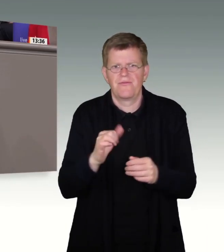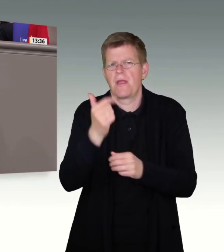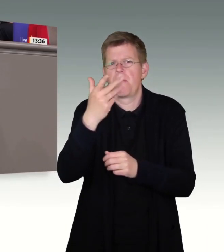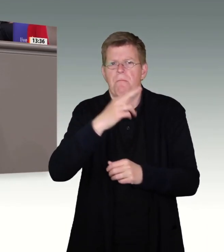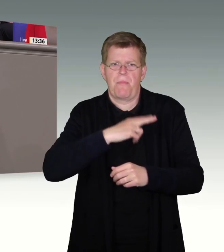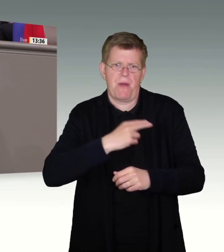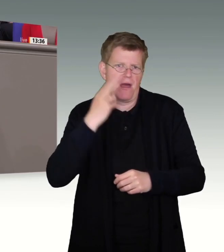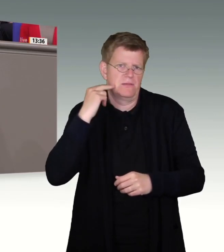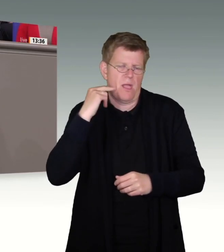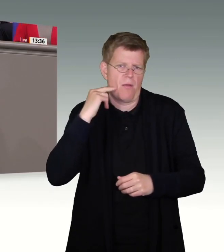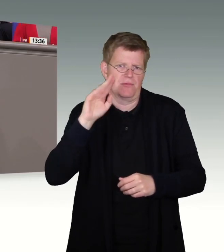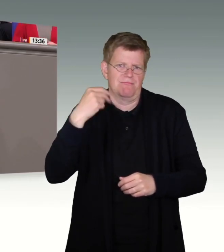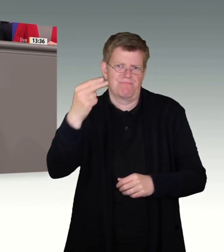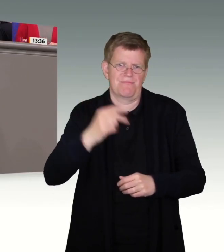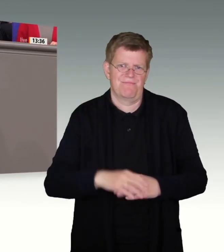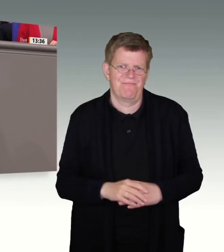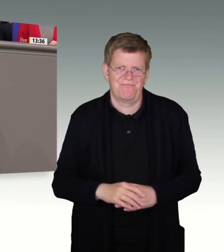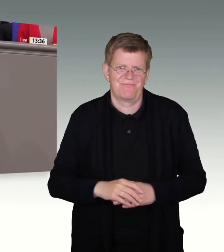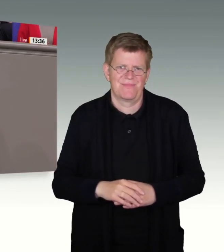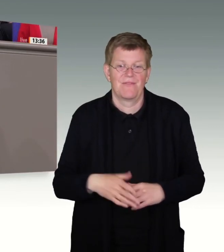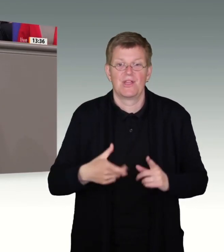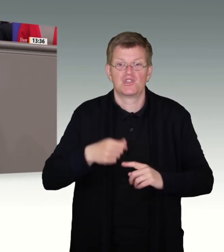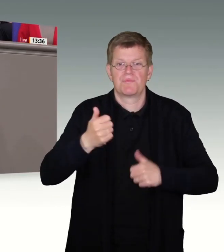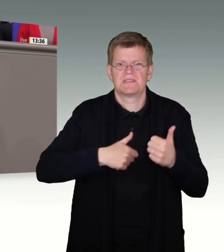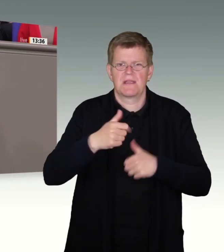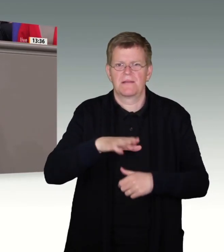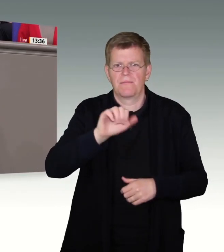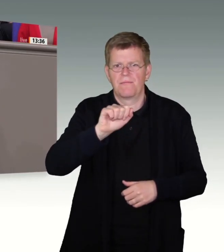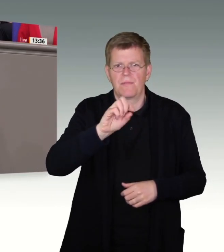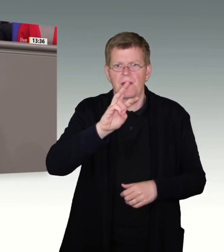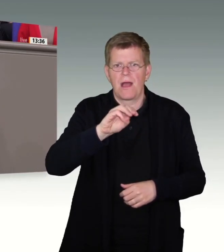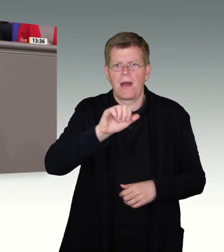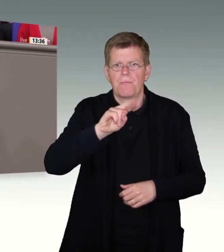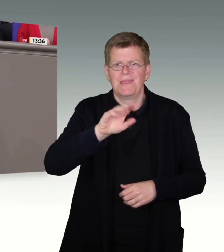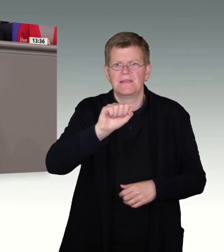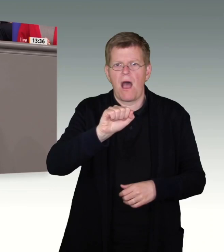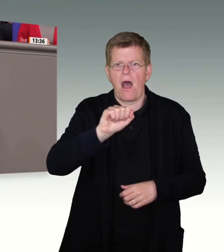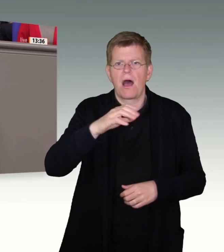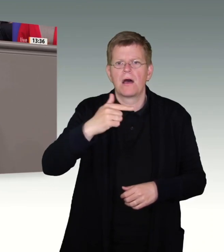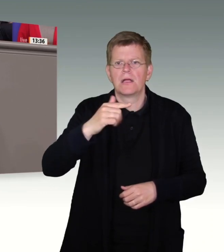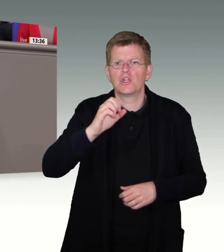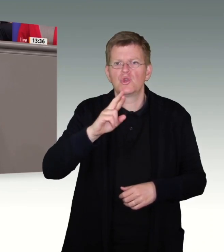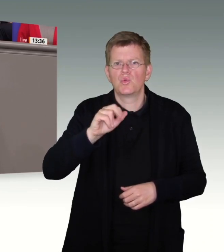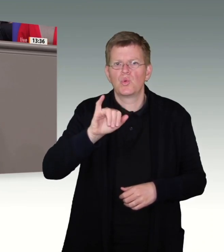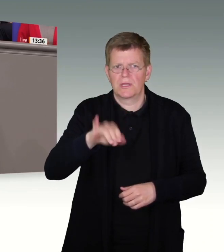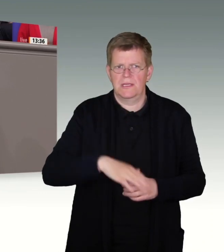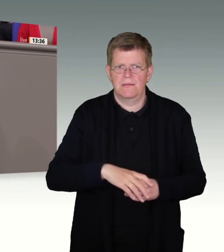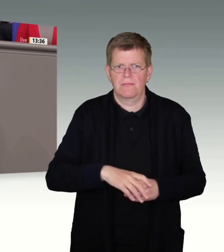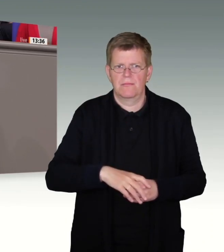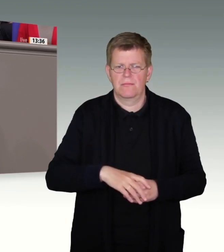Meine hochgeschätzte Parteikollegin und Spitzenkandidatin Aminata Touré, Deutschlands jüngste schwarze